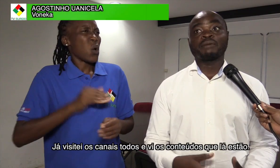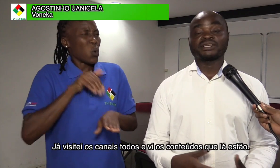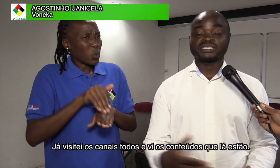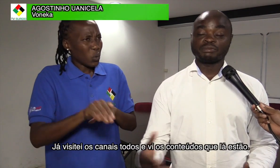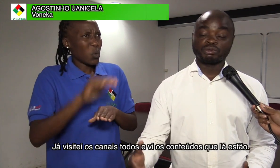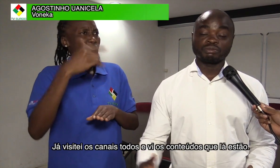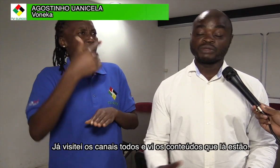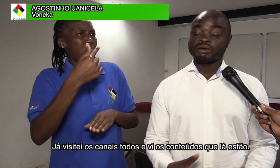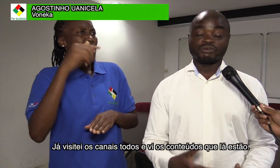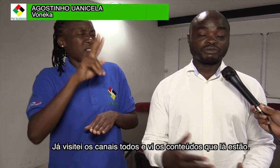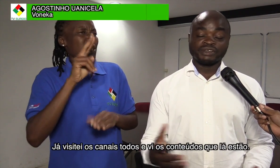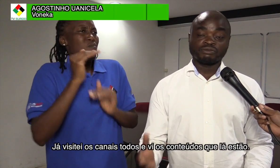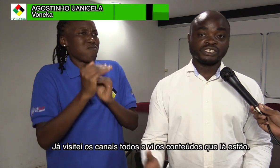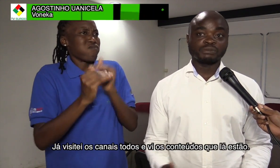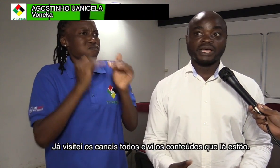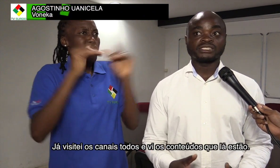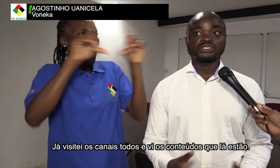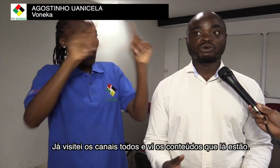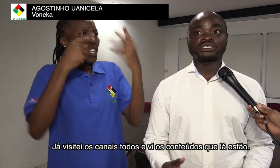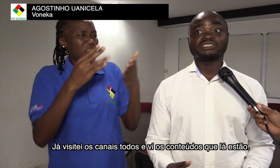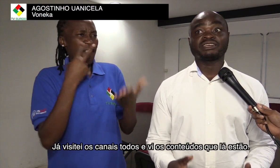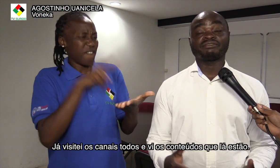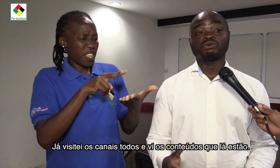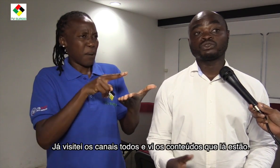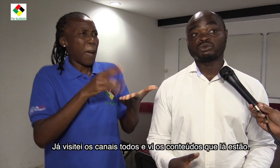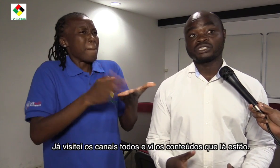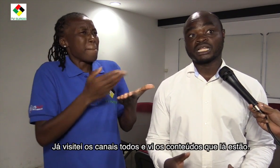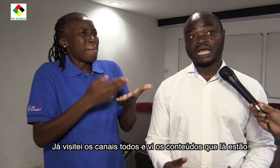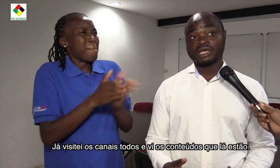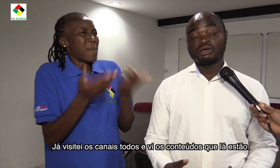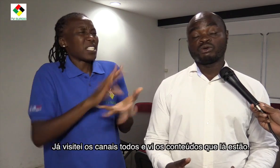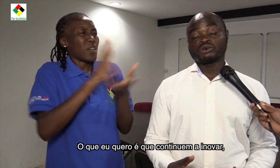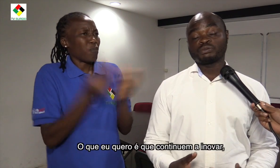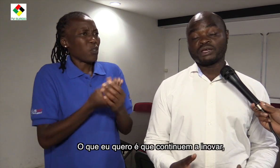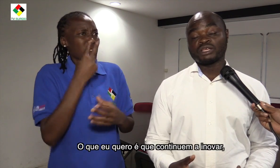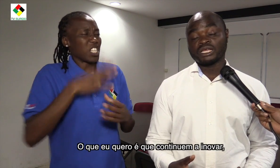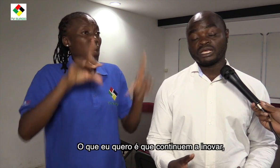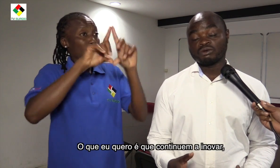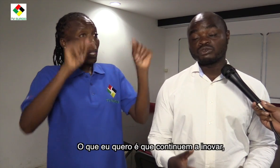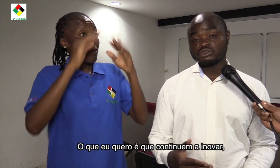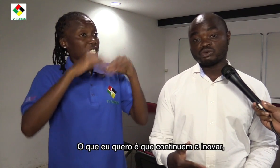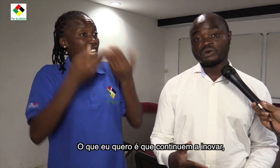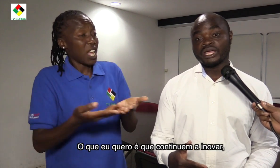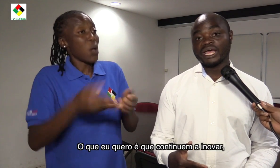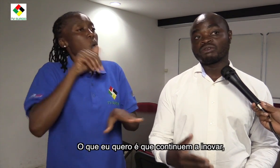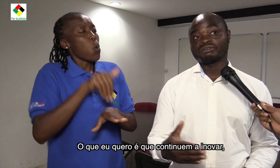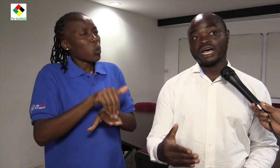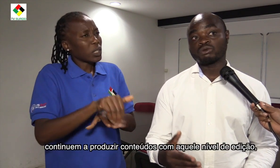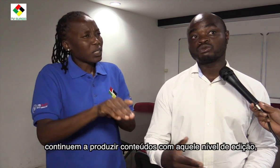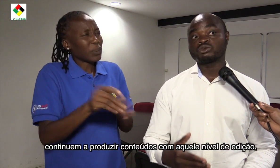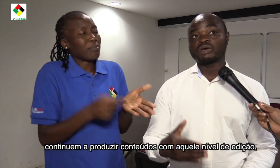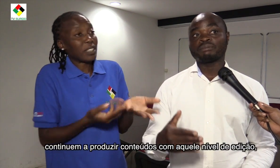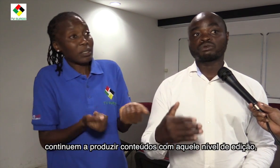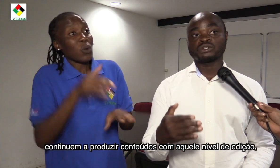porque eu já passei por vossas páginas todas e já vi o conteúdo que está lá. O que eu espero é que continuem a